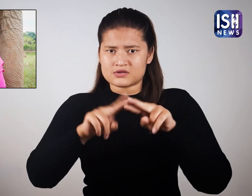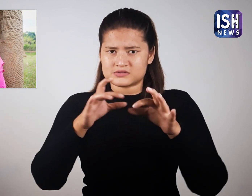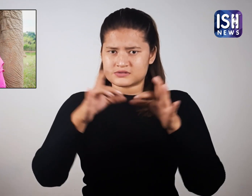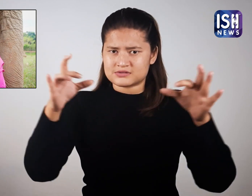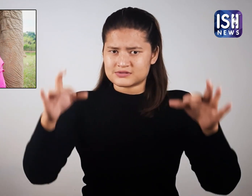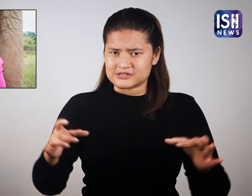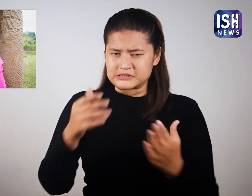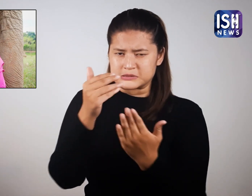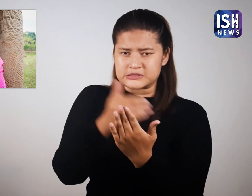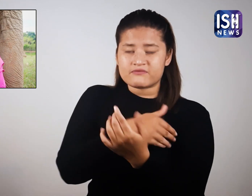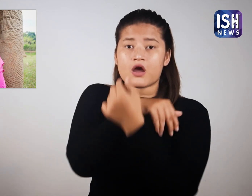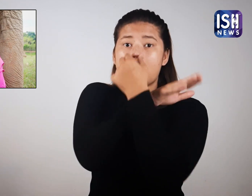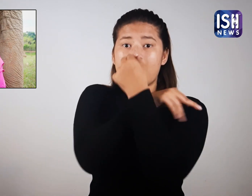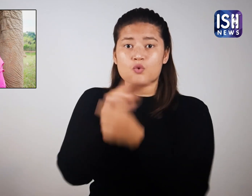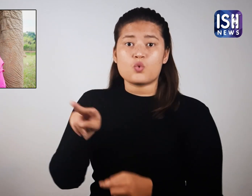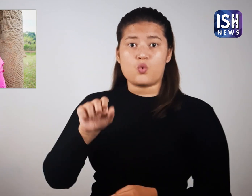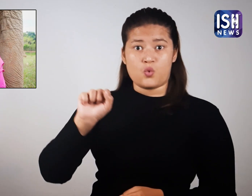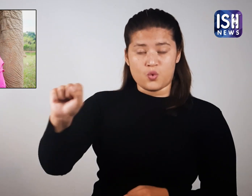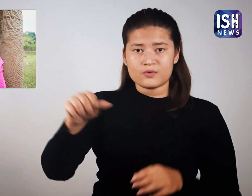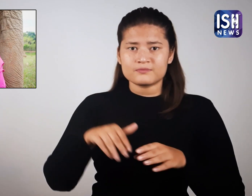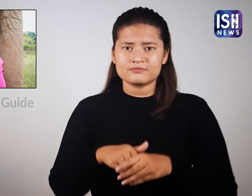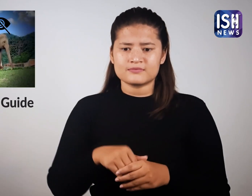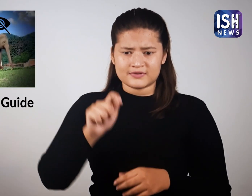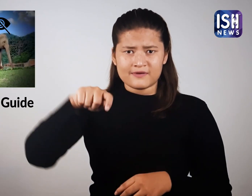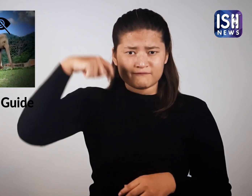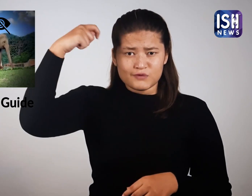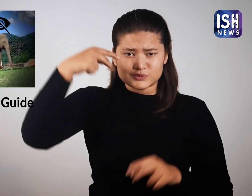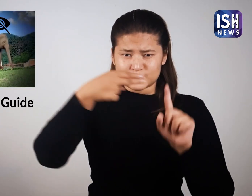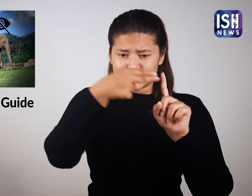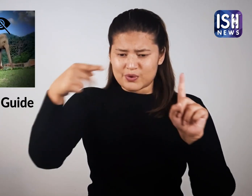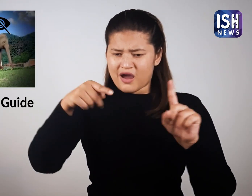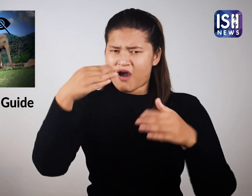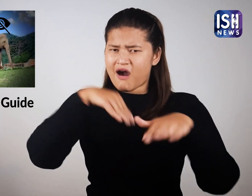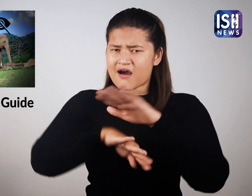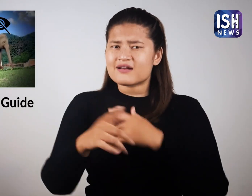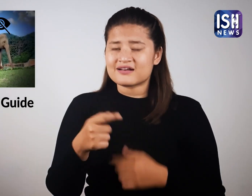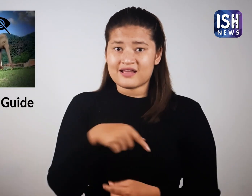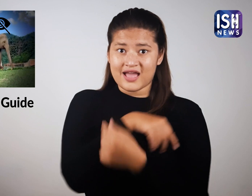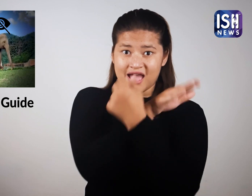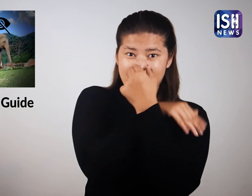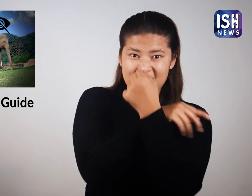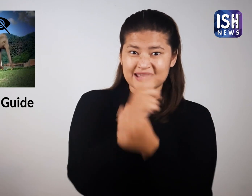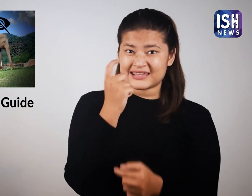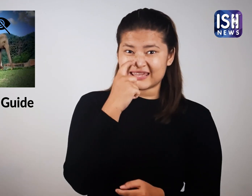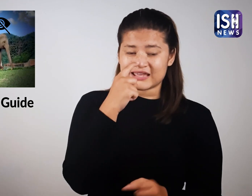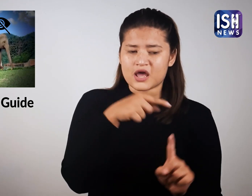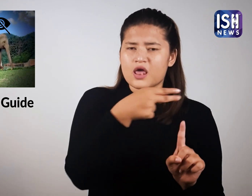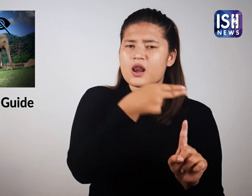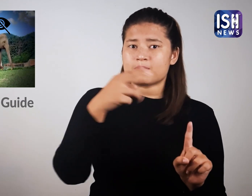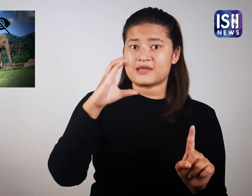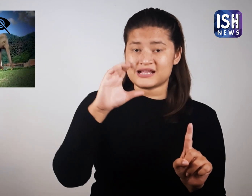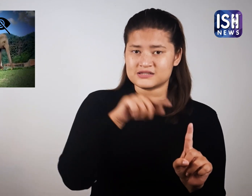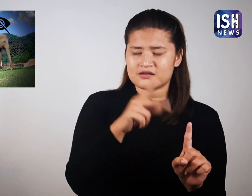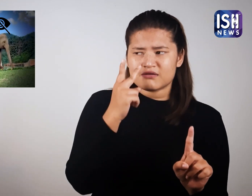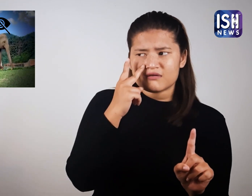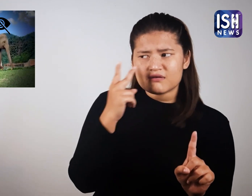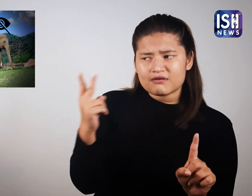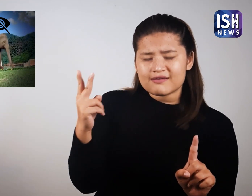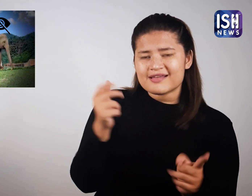संसापक है। विडियो में चन्ना नाम की एक मादा हाथी दिखाई दे रही है।